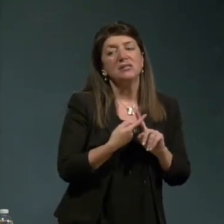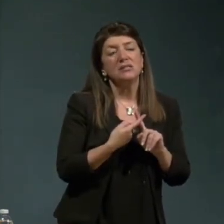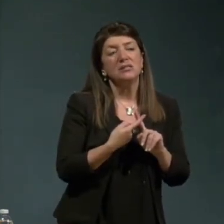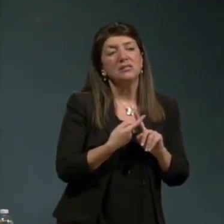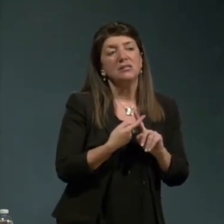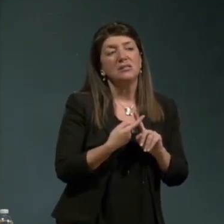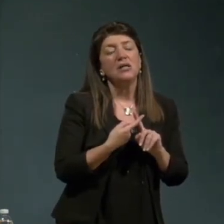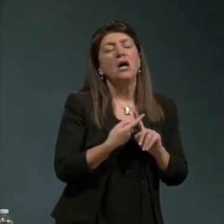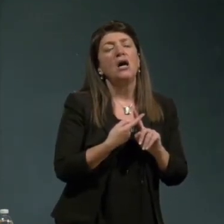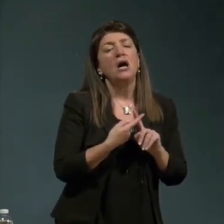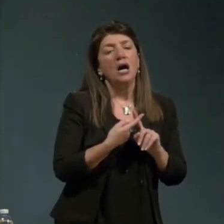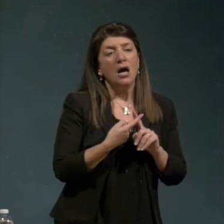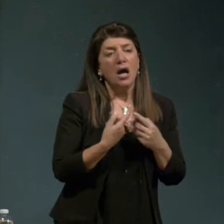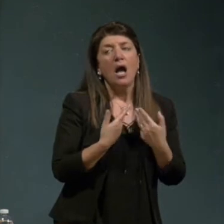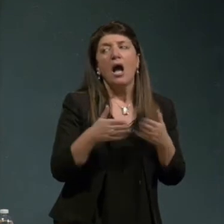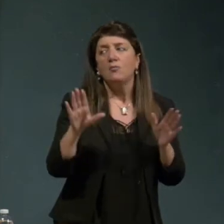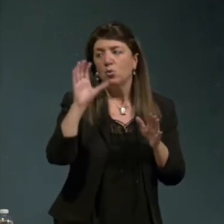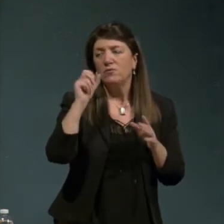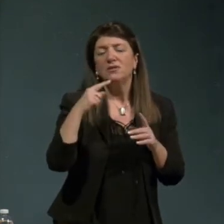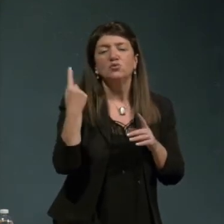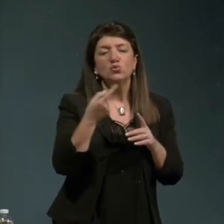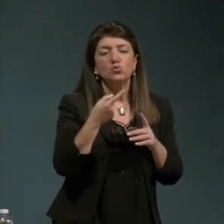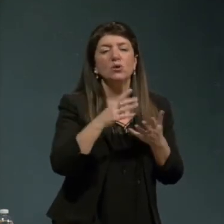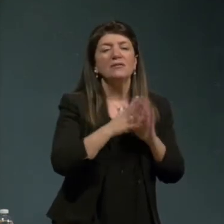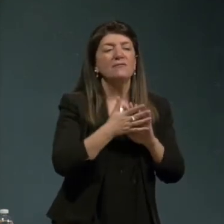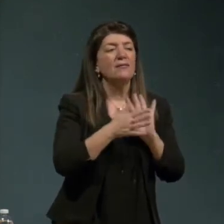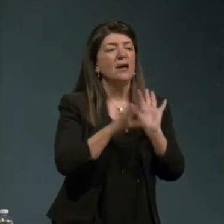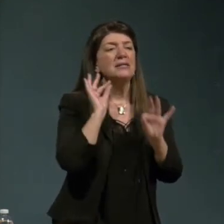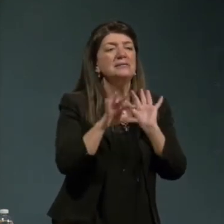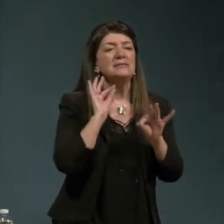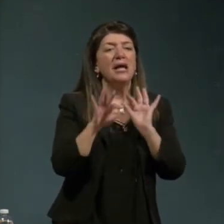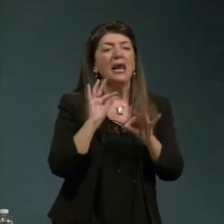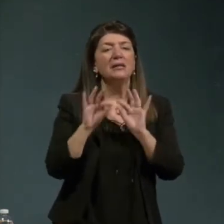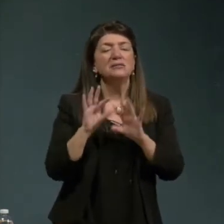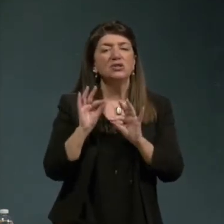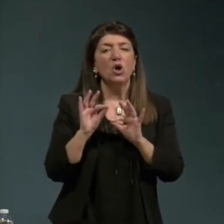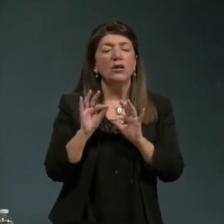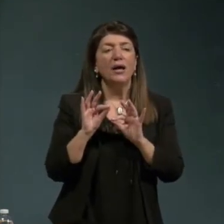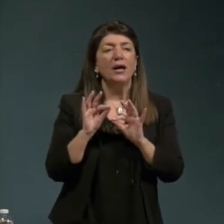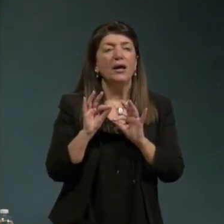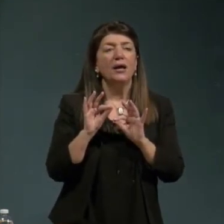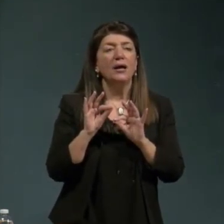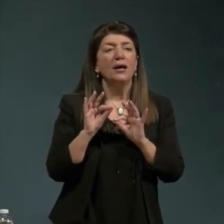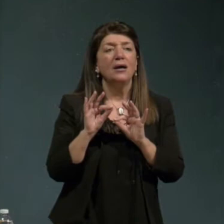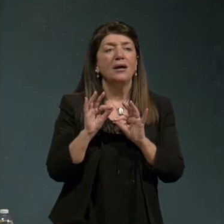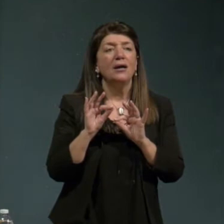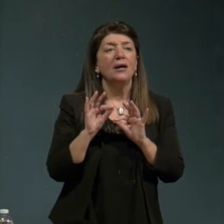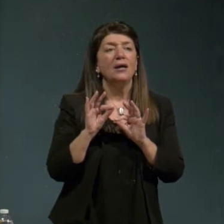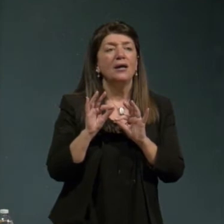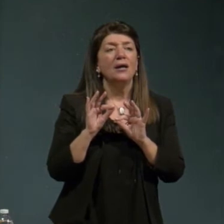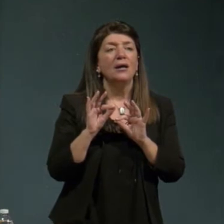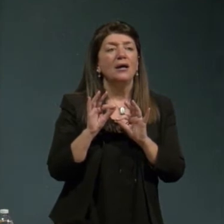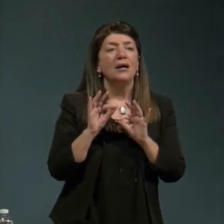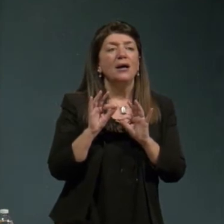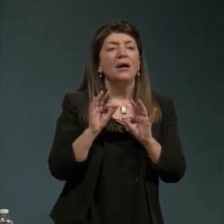selezione che significa aumentare le capacità evidentemente dell